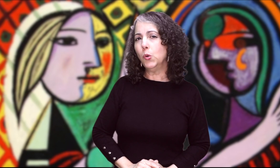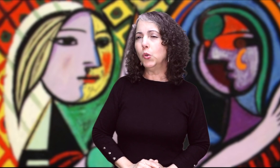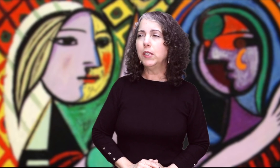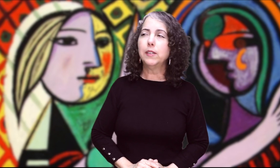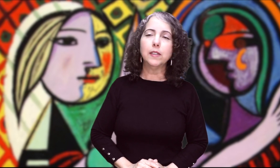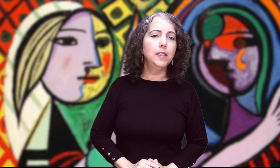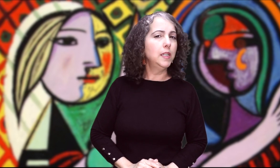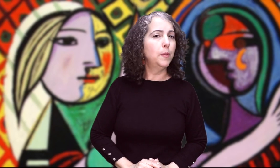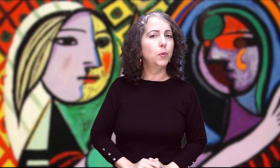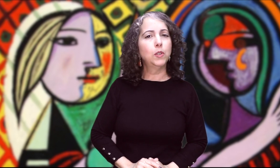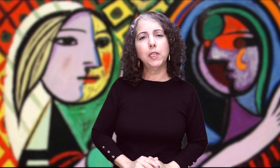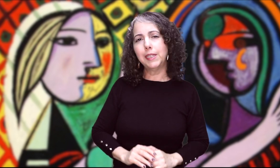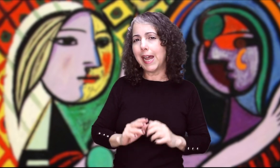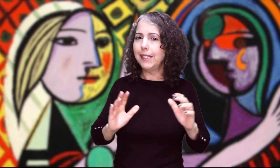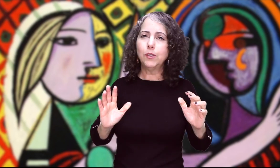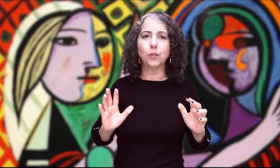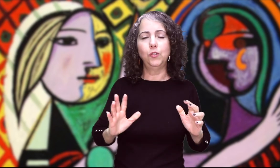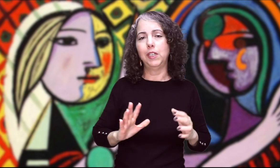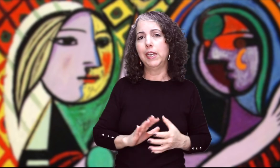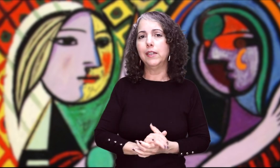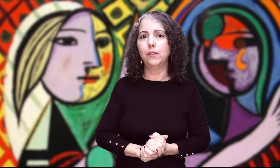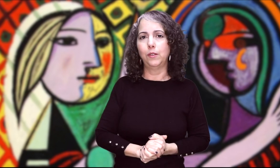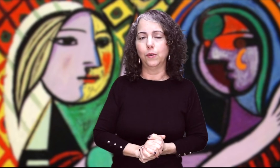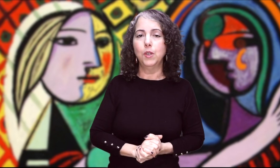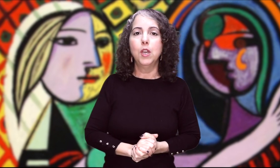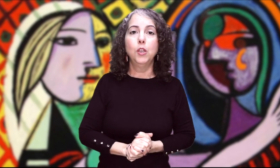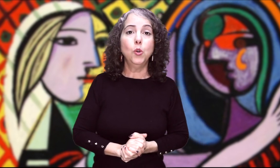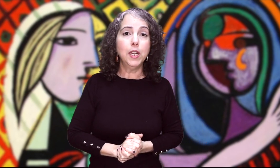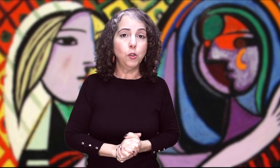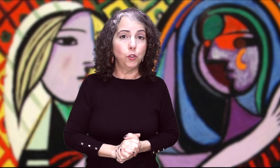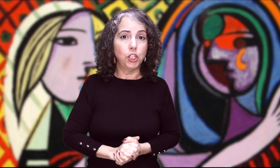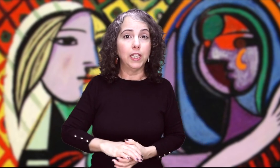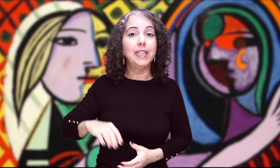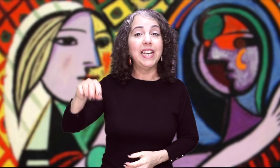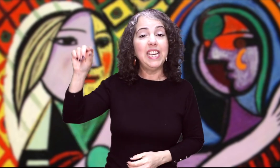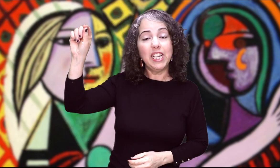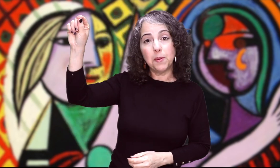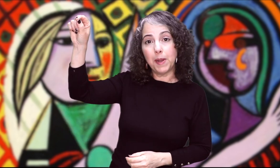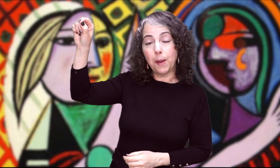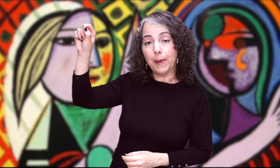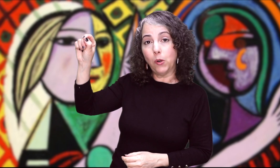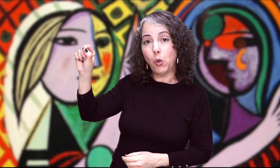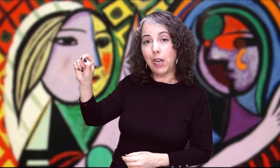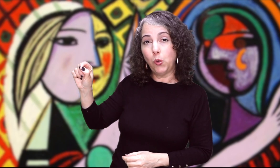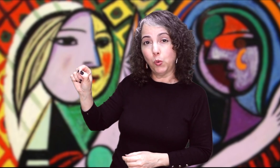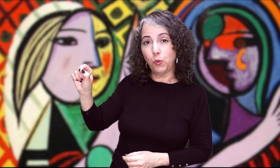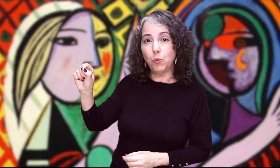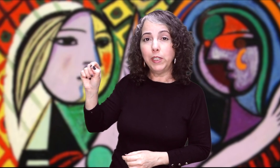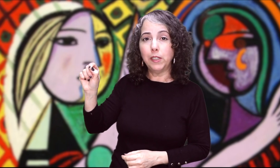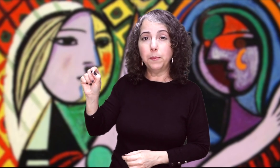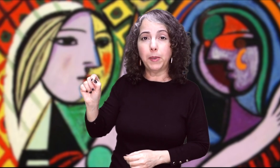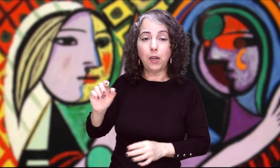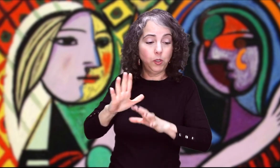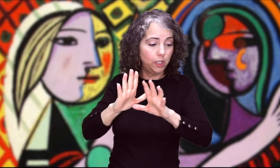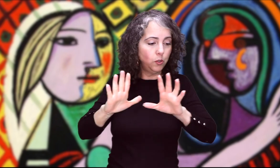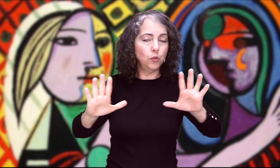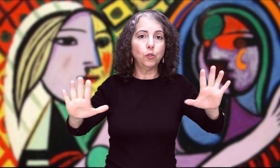entendía por qué tanto silencio Y una noche en que Irma apagó la luz muy temprano Y se hizo una